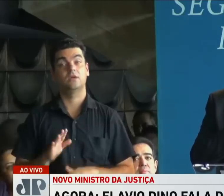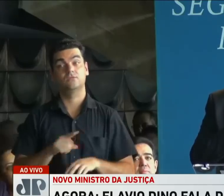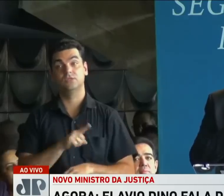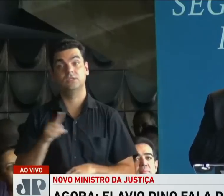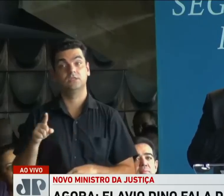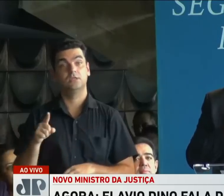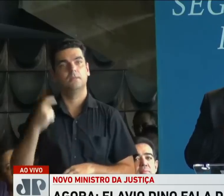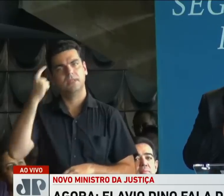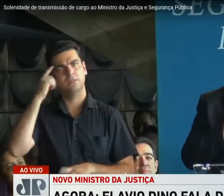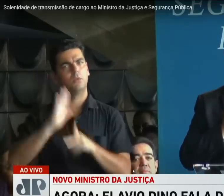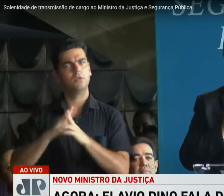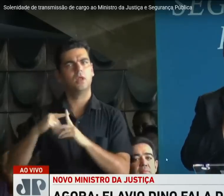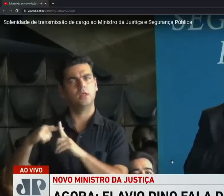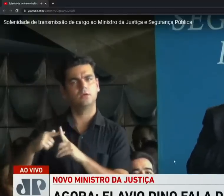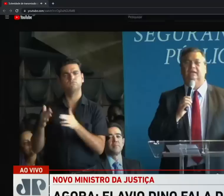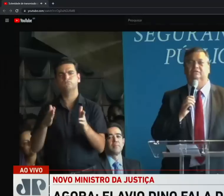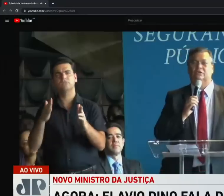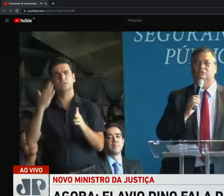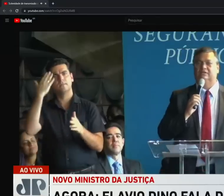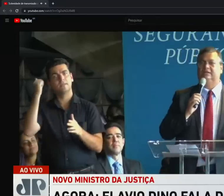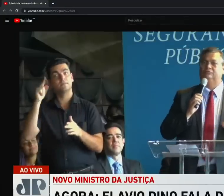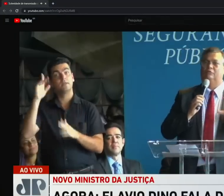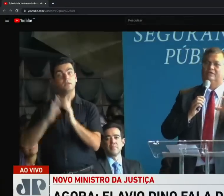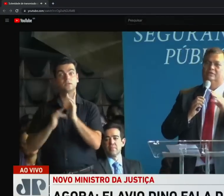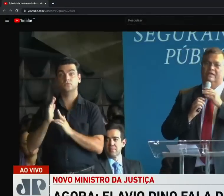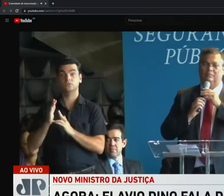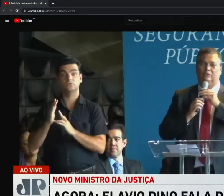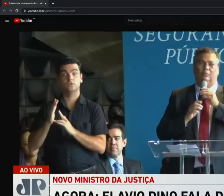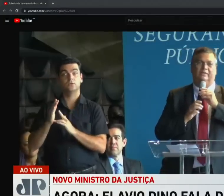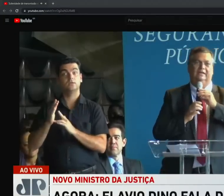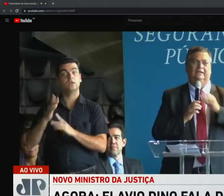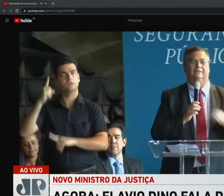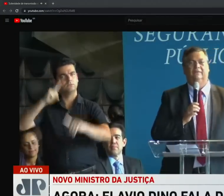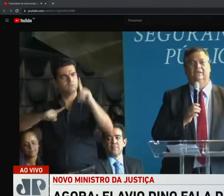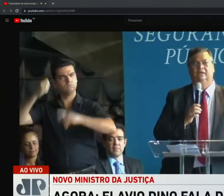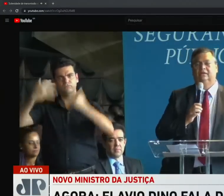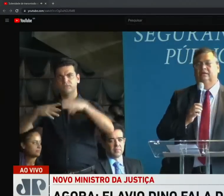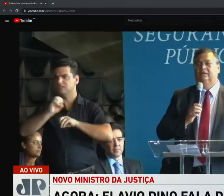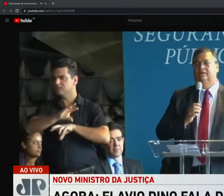caminho, aprendemos que Jesus Cristo, ao fazer o Sermão da Montanha,